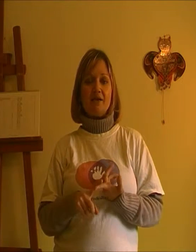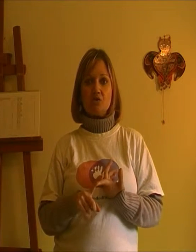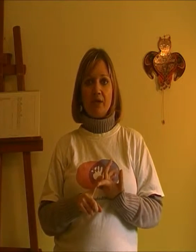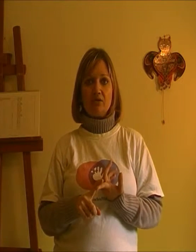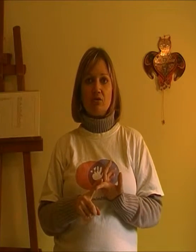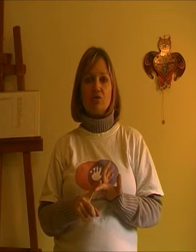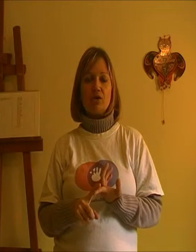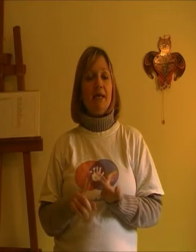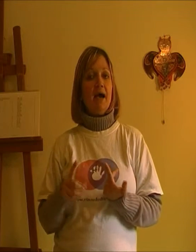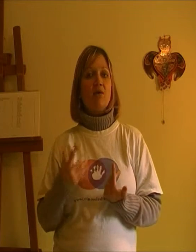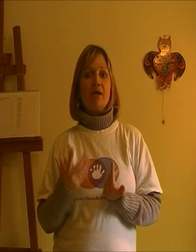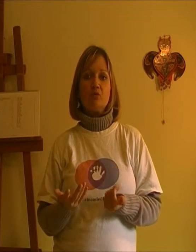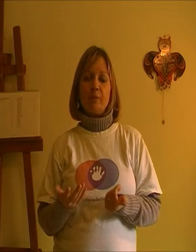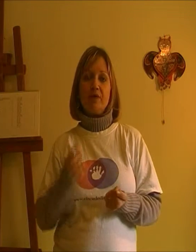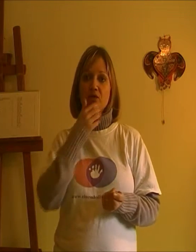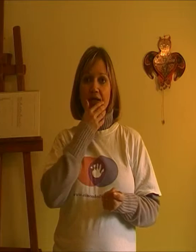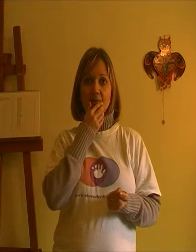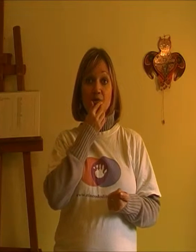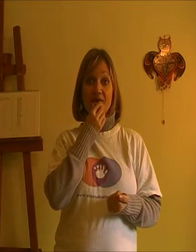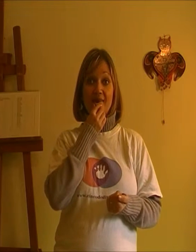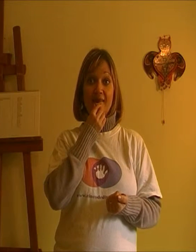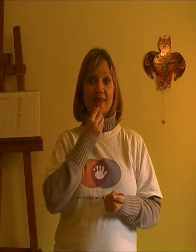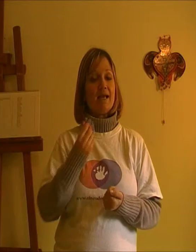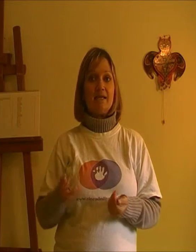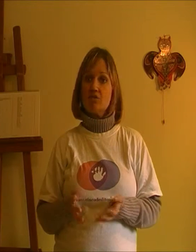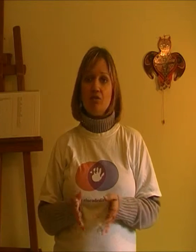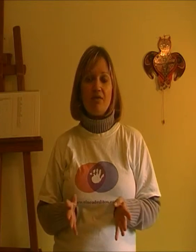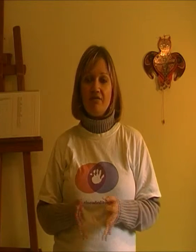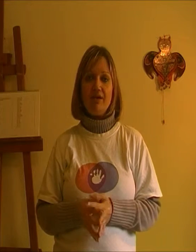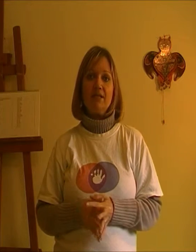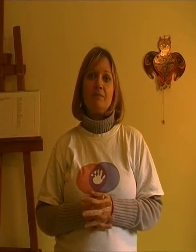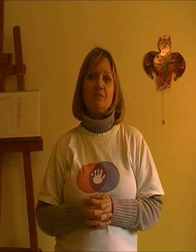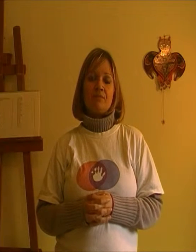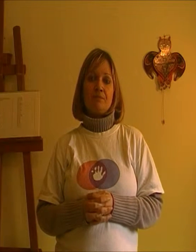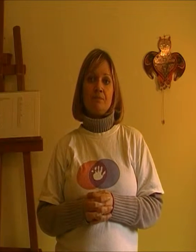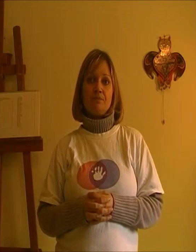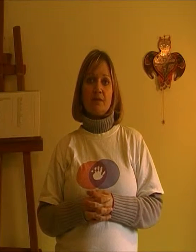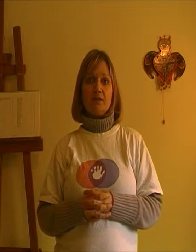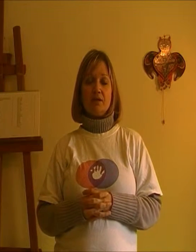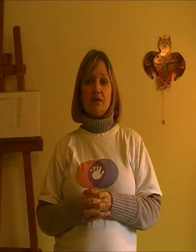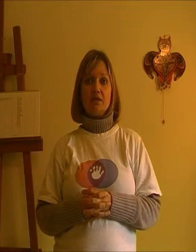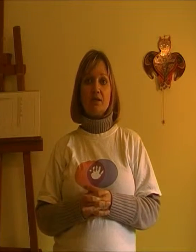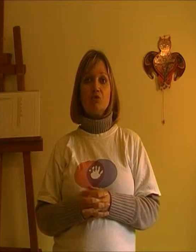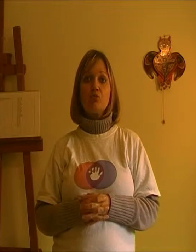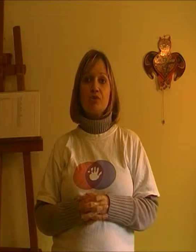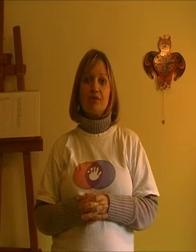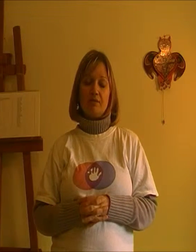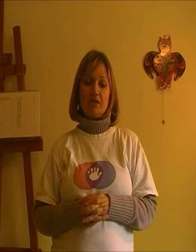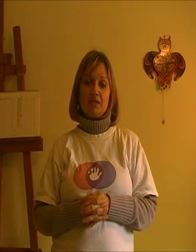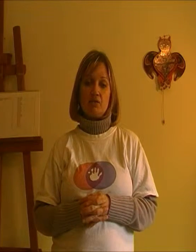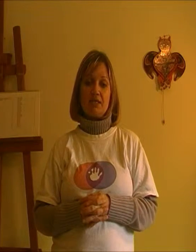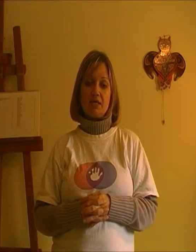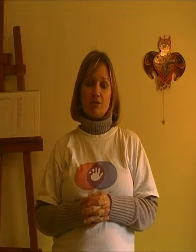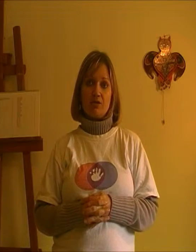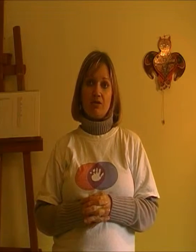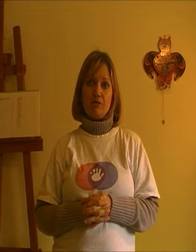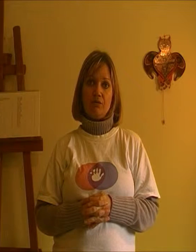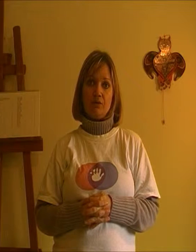leáis cuentos, aunque los papás no tengan mucha idea de inglés, no hace falta. Tenemos muchas herramientas a nuestra disposición,